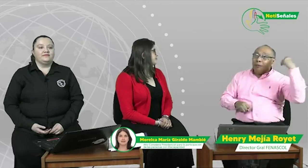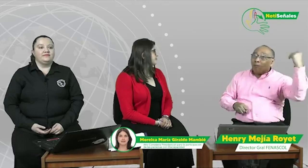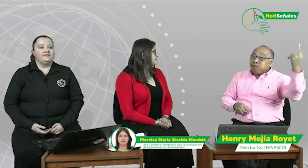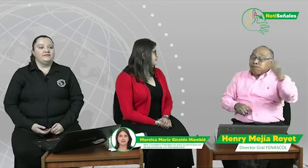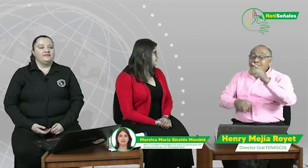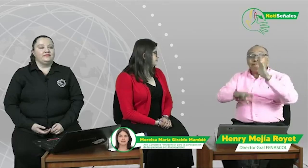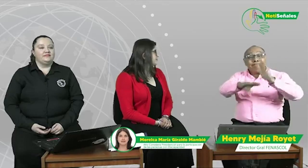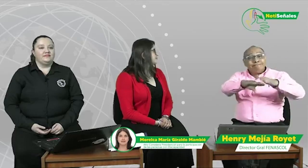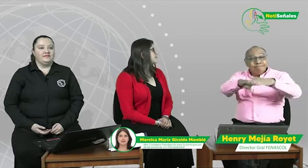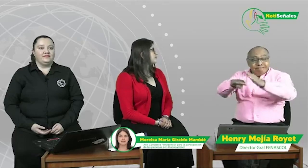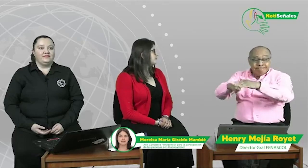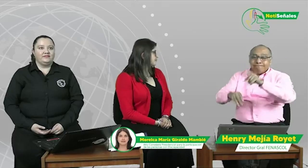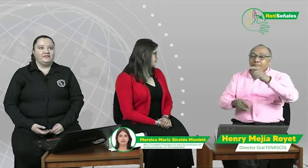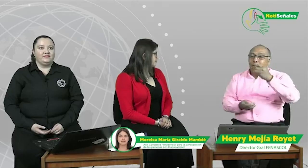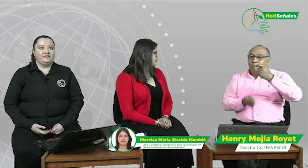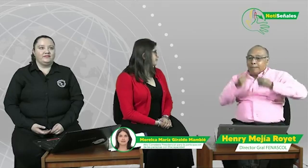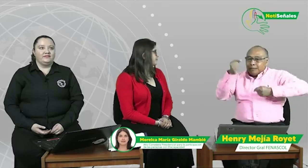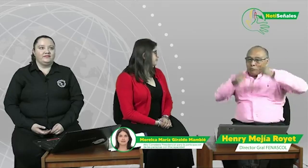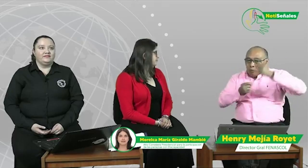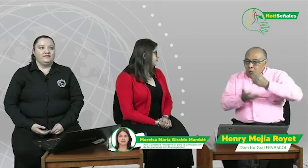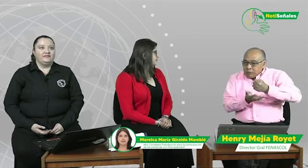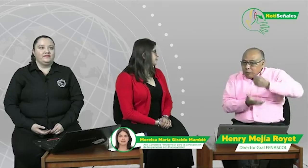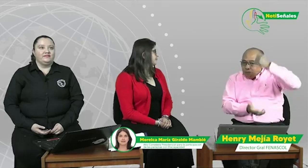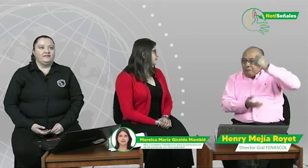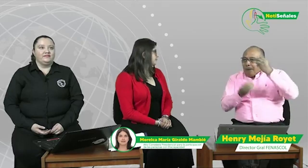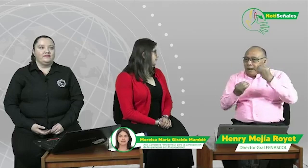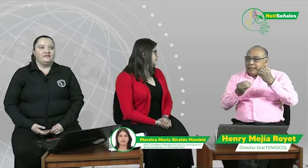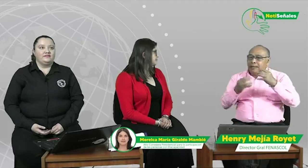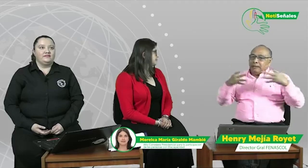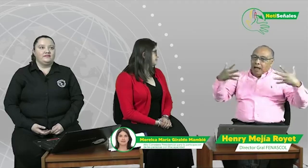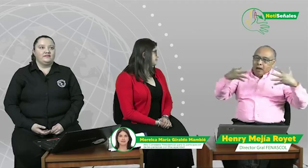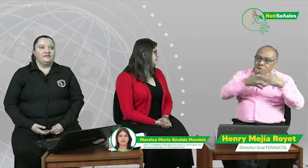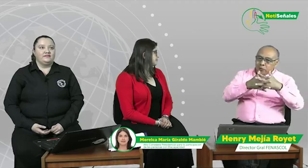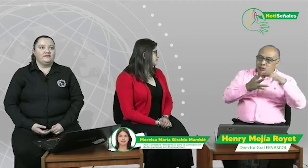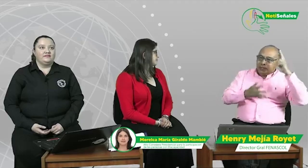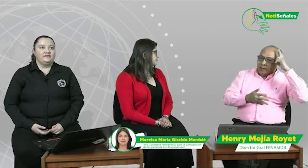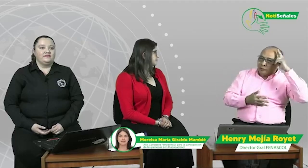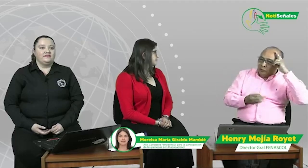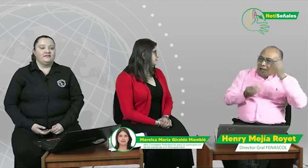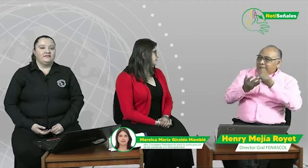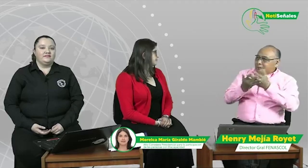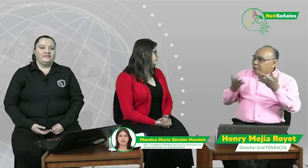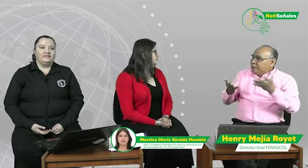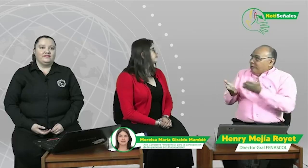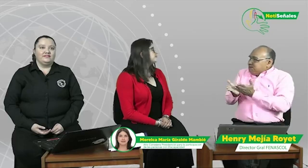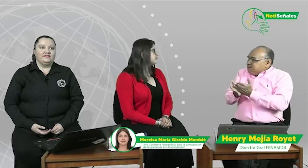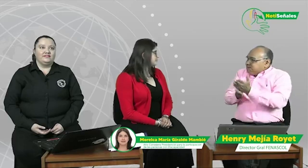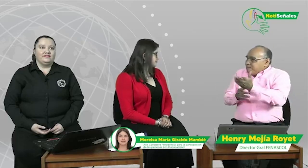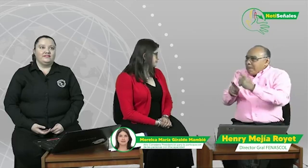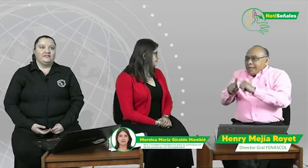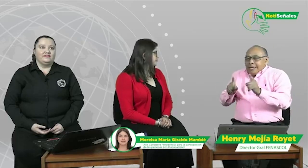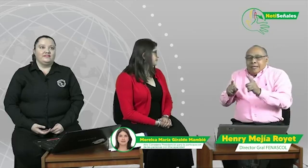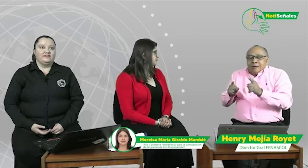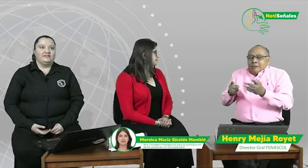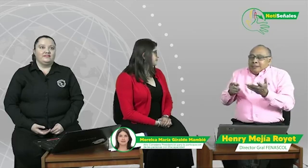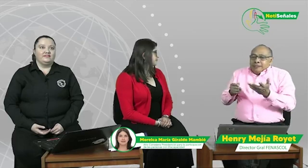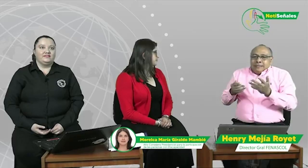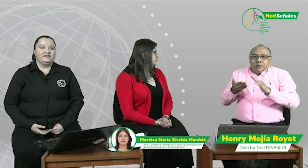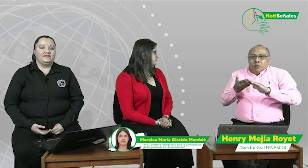en su artículo número 4 y su artículo número 3 también, donde se habla acerca de dar ese presupuesto para los ajustes razonables y